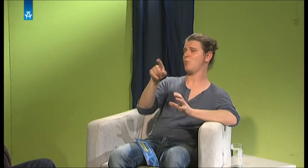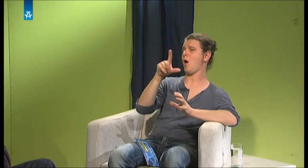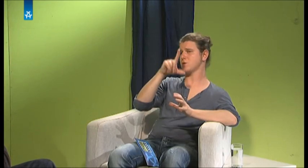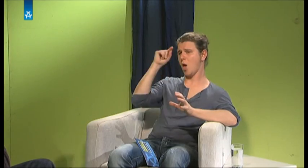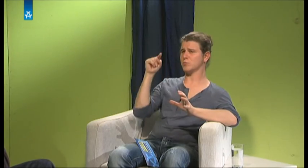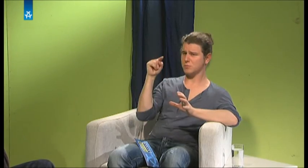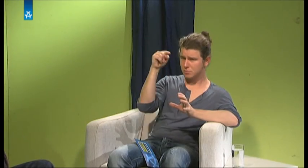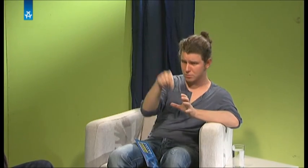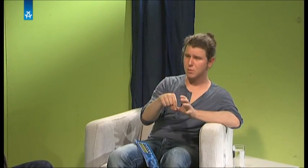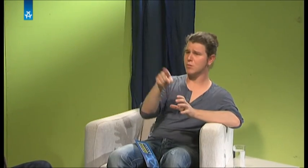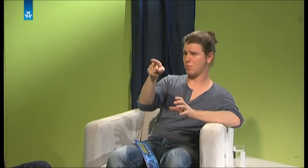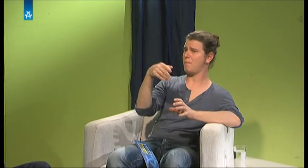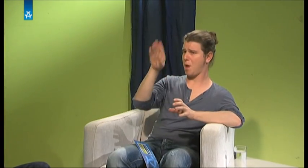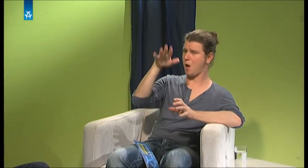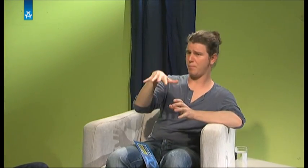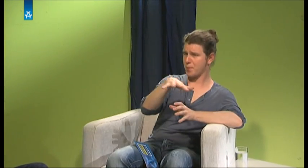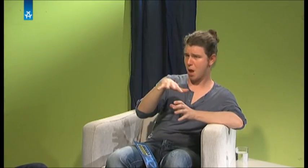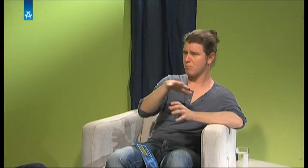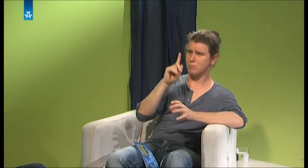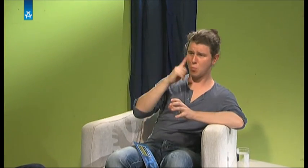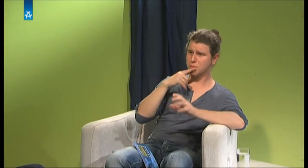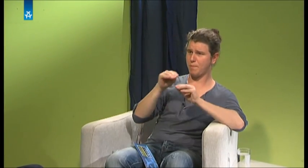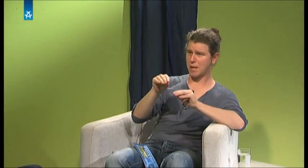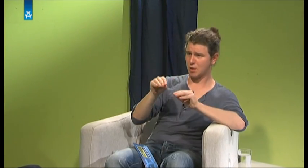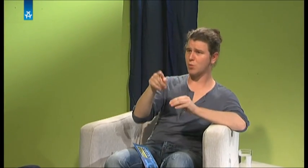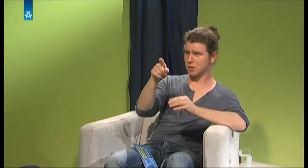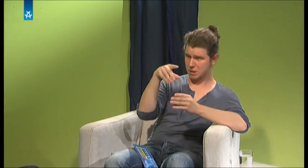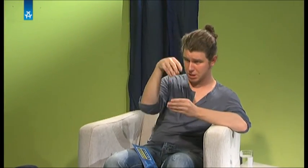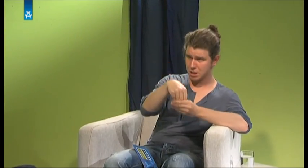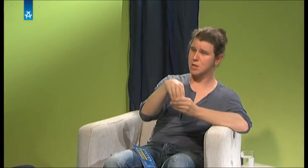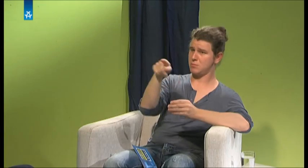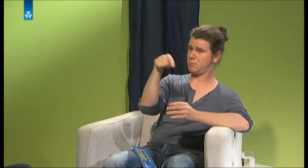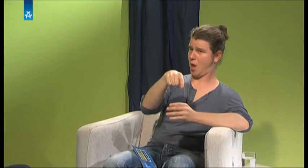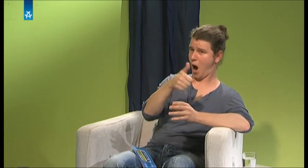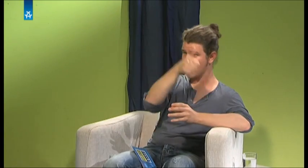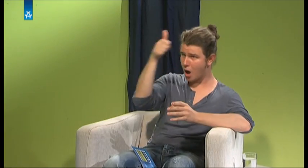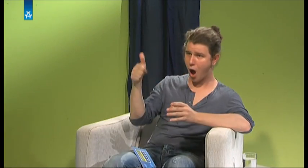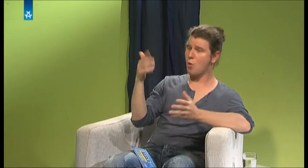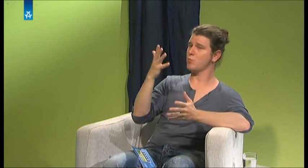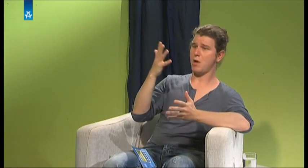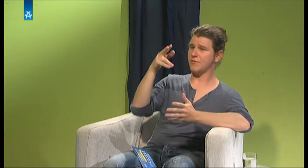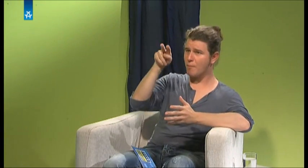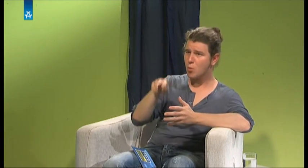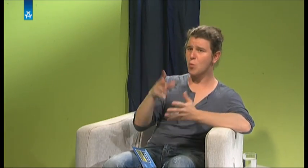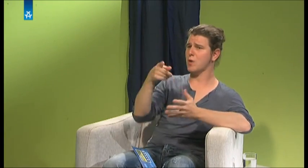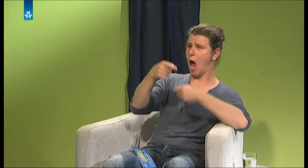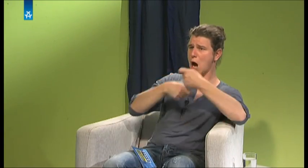Okay, warst in Gellodet, du hast dann dich eher im Bereich Gehörlosenpädagogik aufgehalten. Warst du ein Jahr, warst du